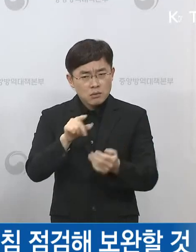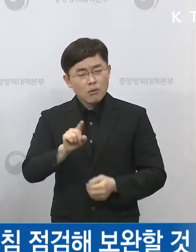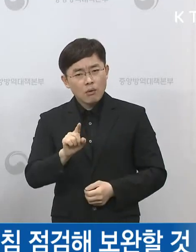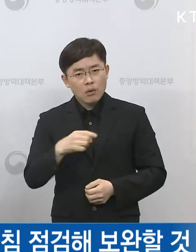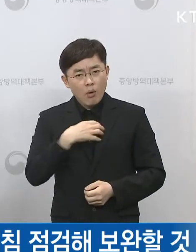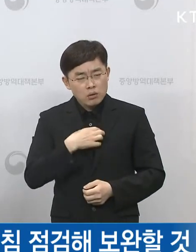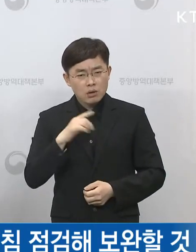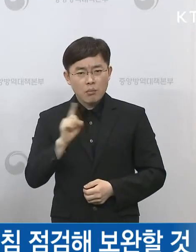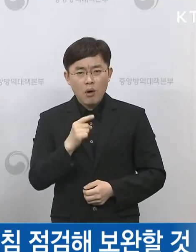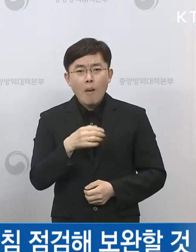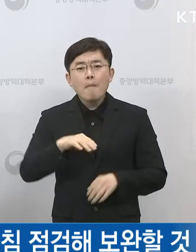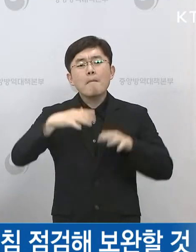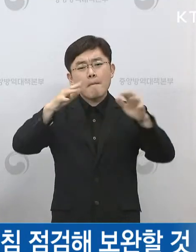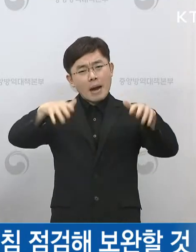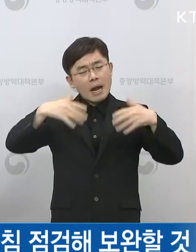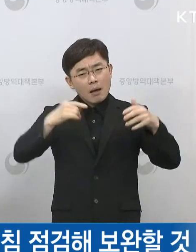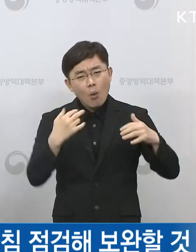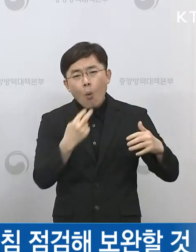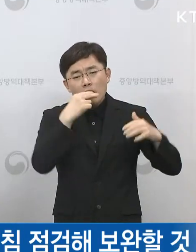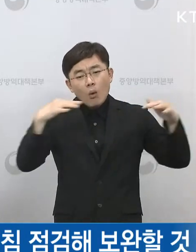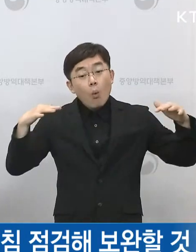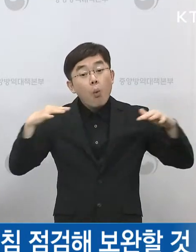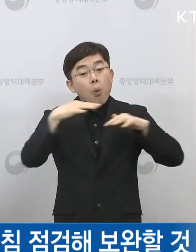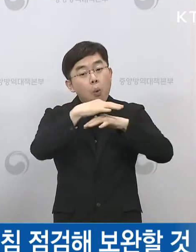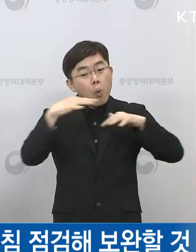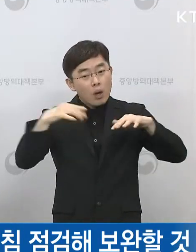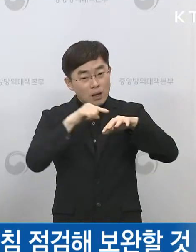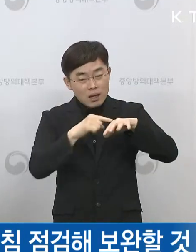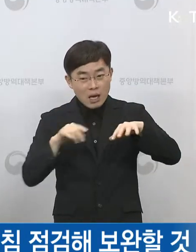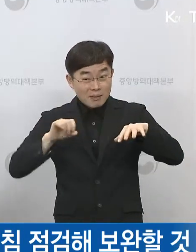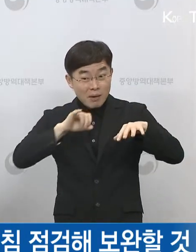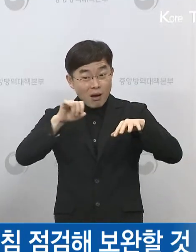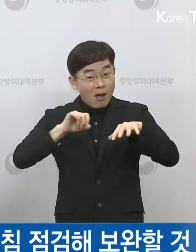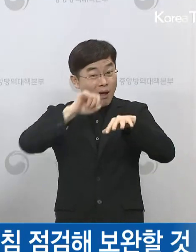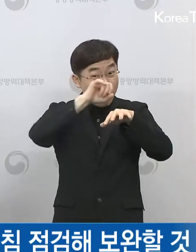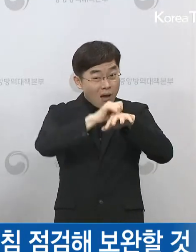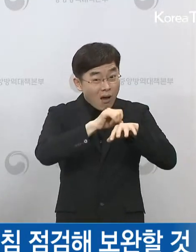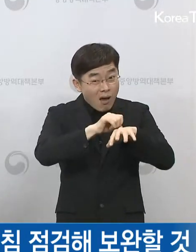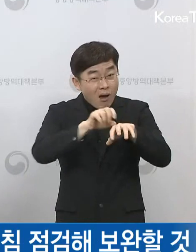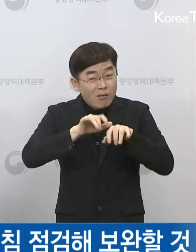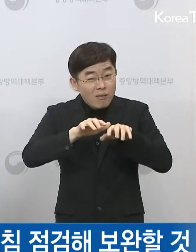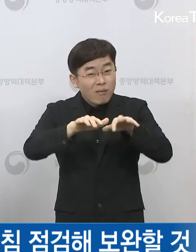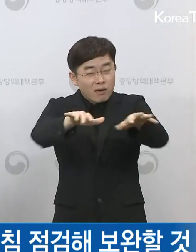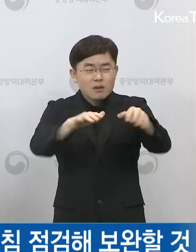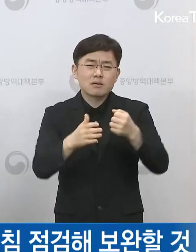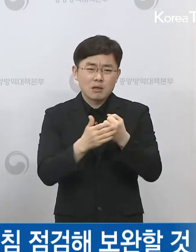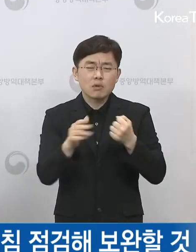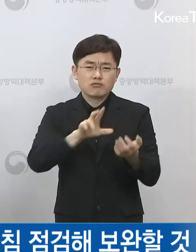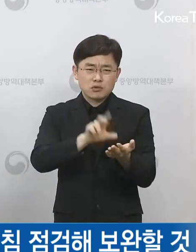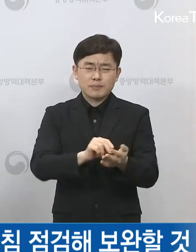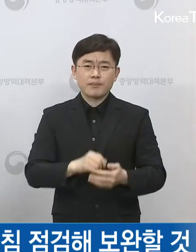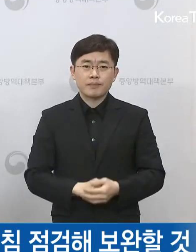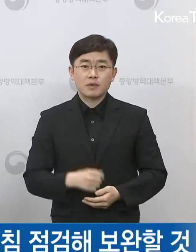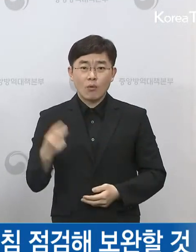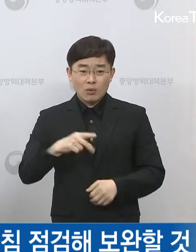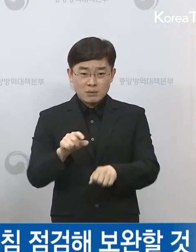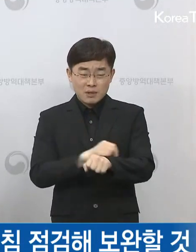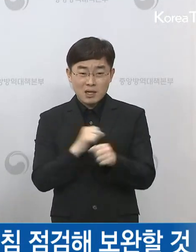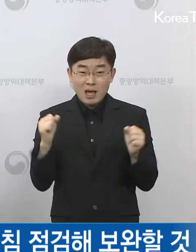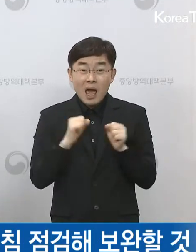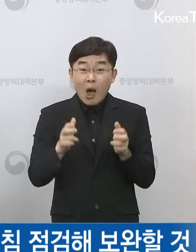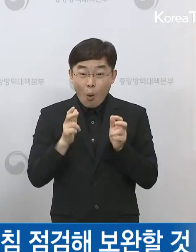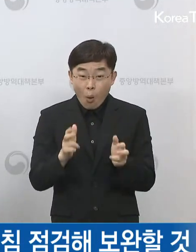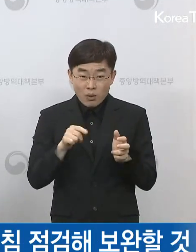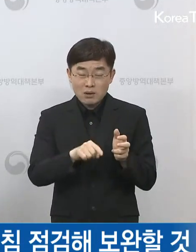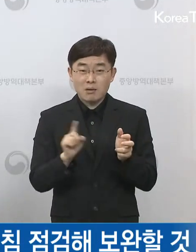또 이게 에어컨 같은 경우는 계속 실내 공기를 순환시키는 그런 시스템